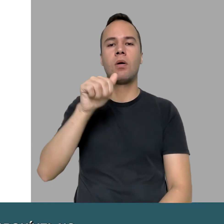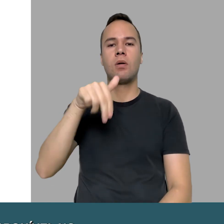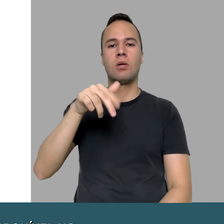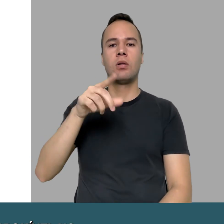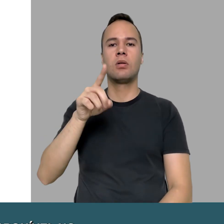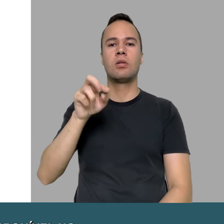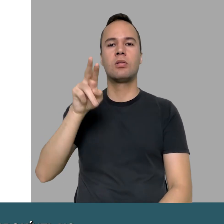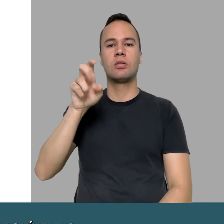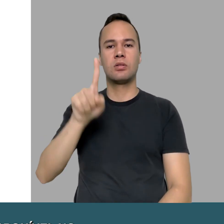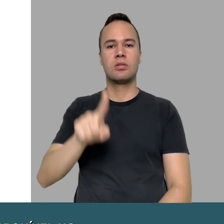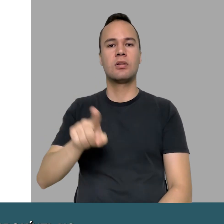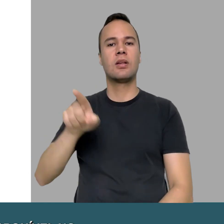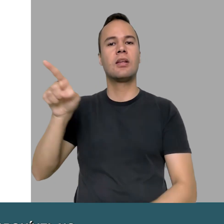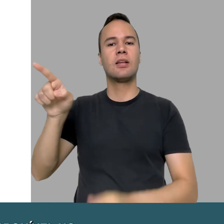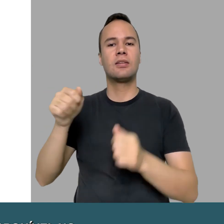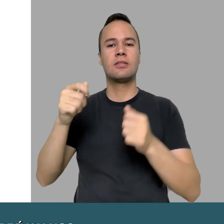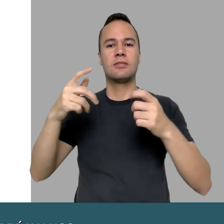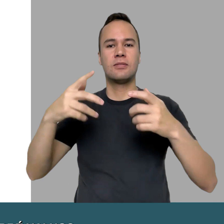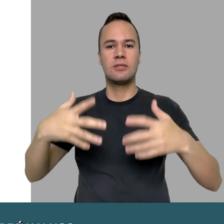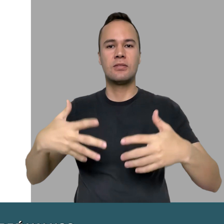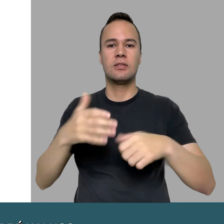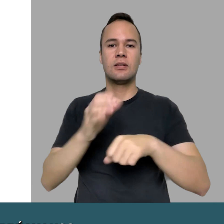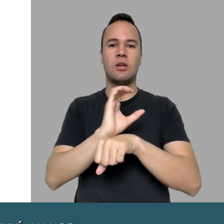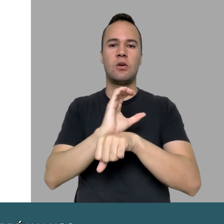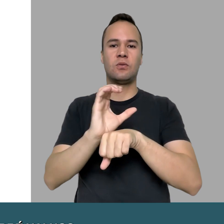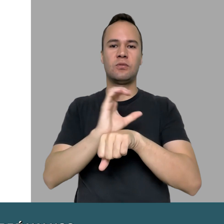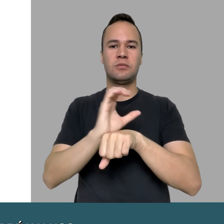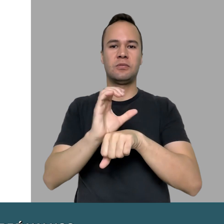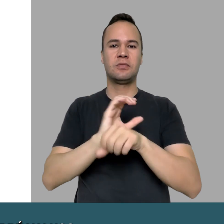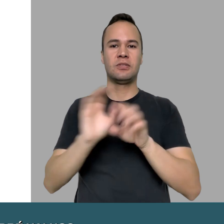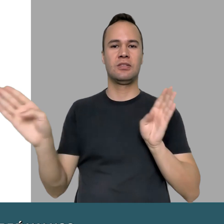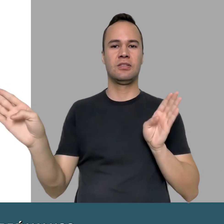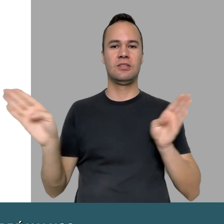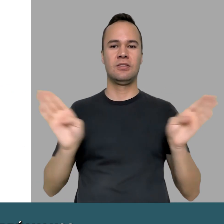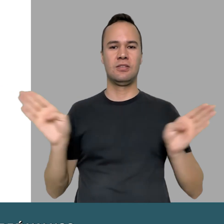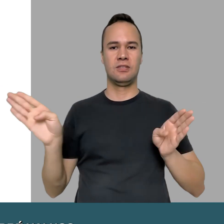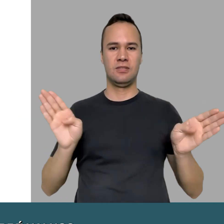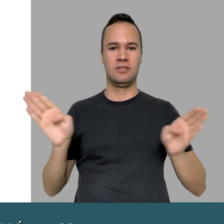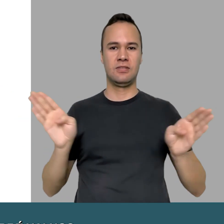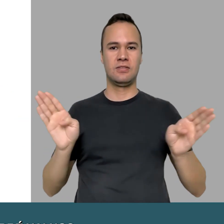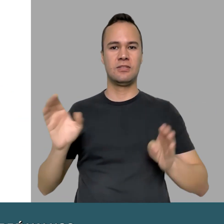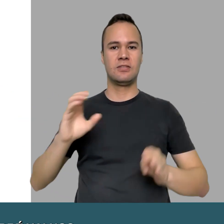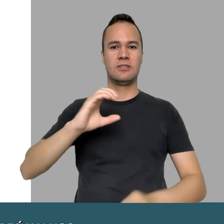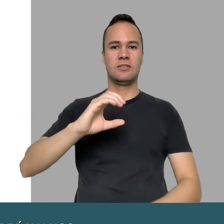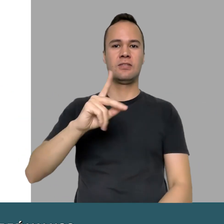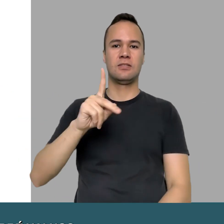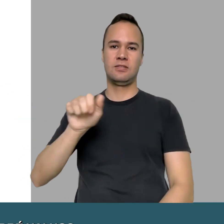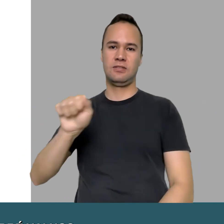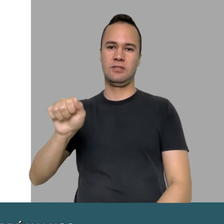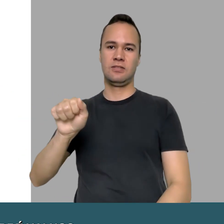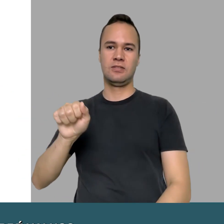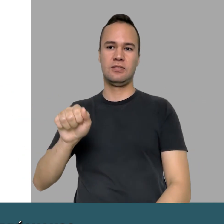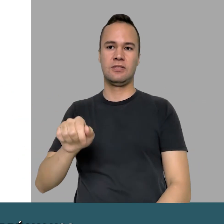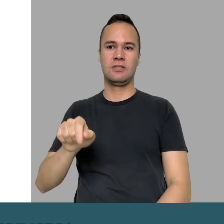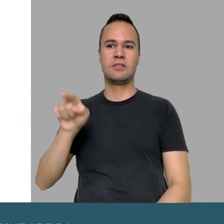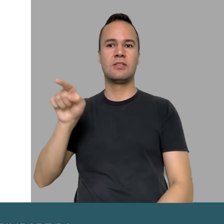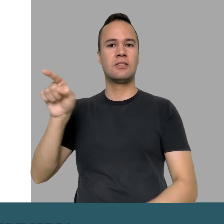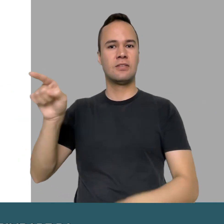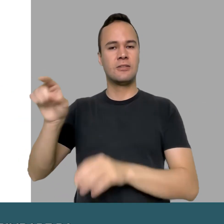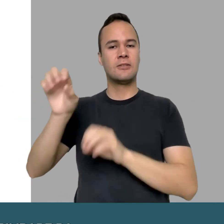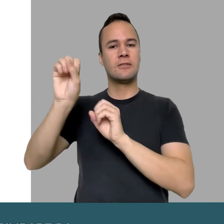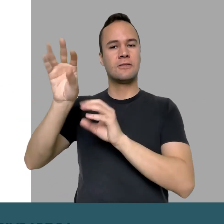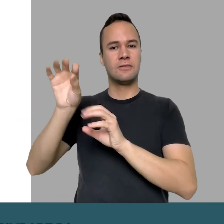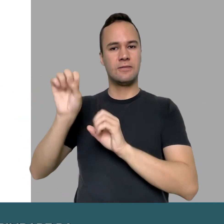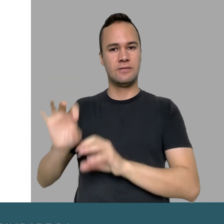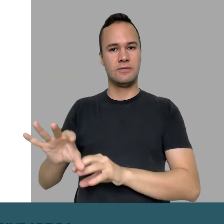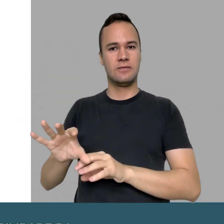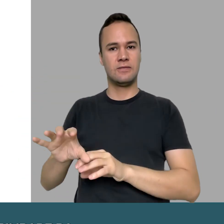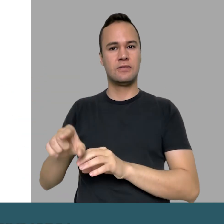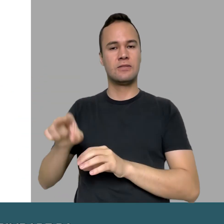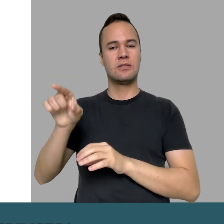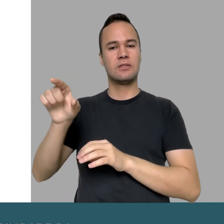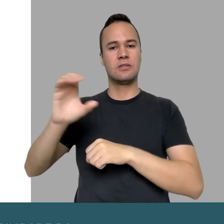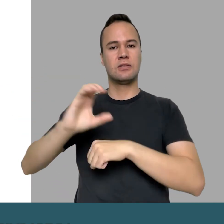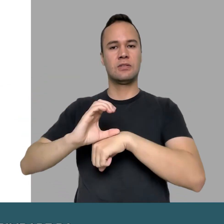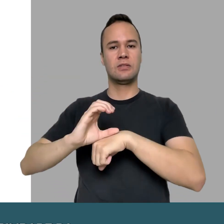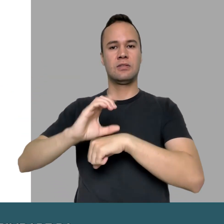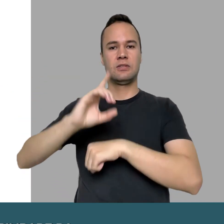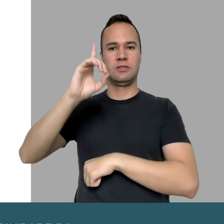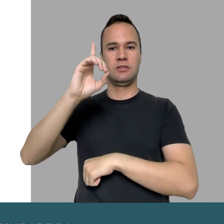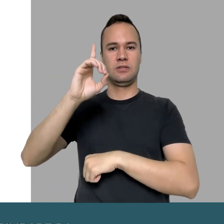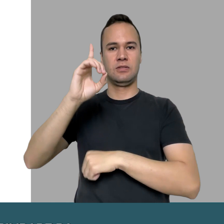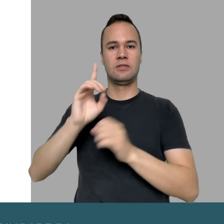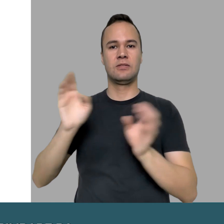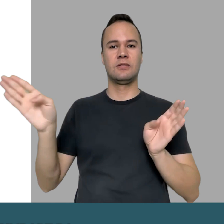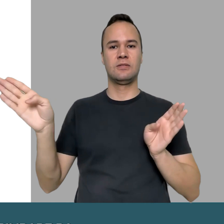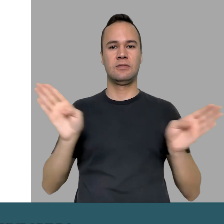a parte 2, onde o André vai nos contar sobre os cursos de acessibilidade da CPA